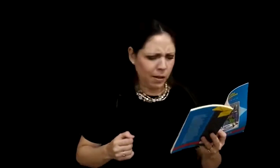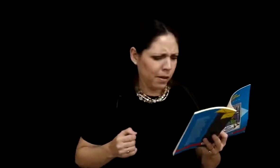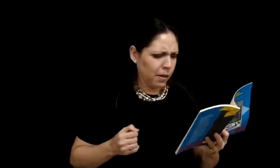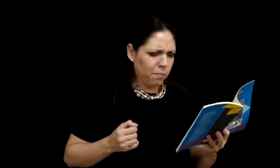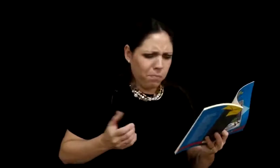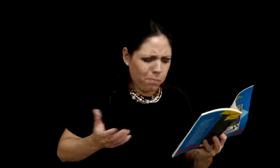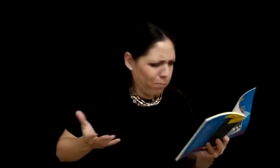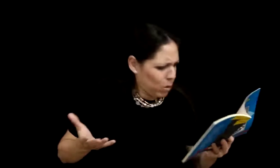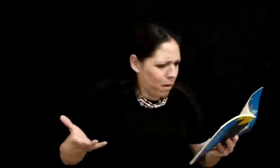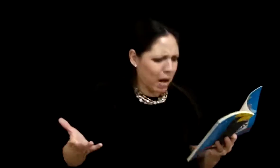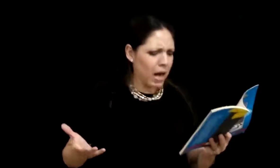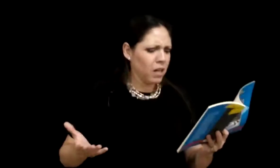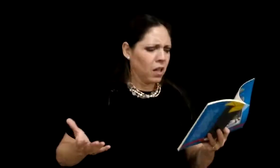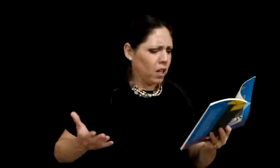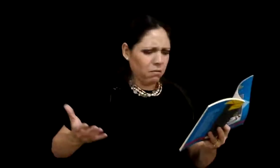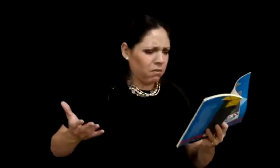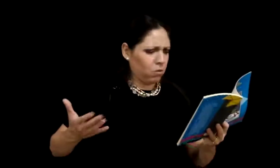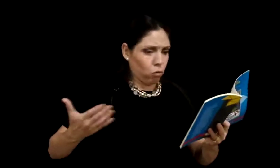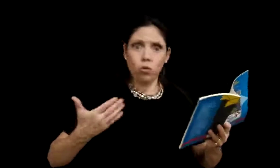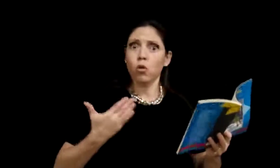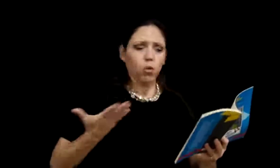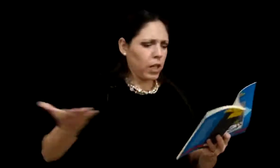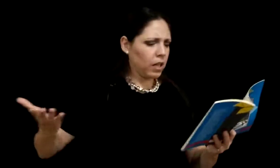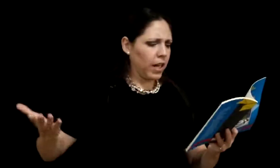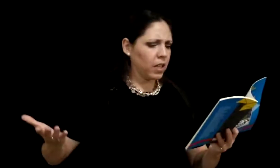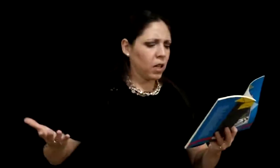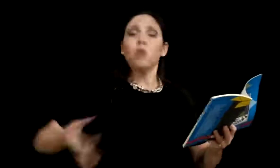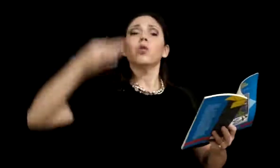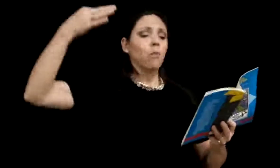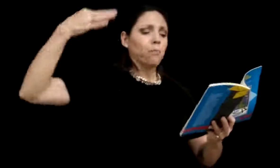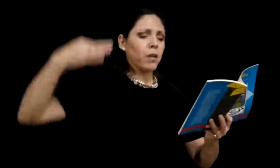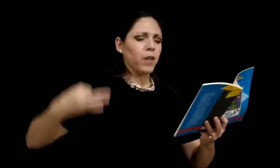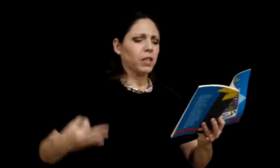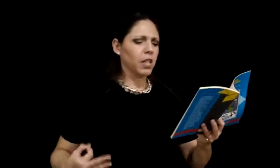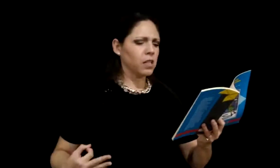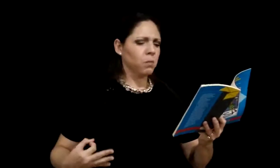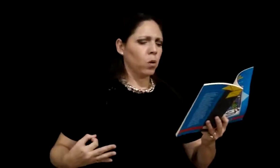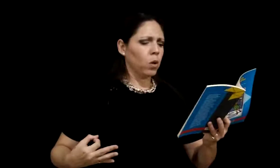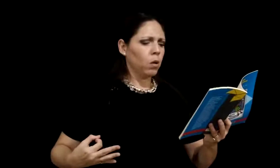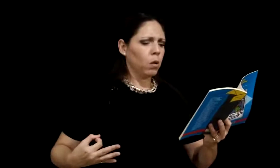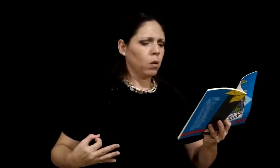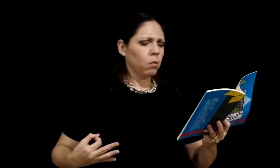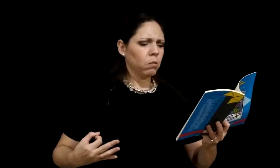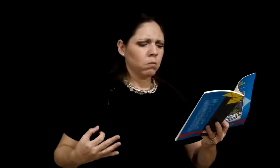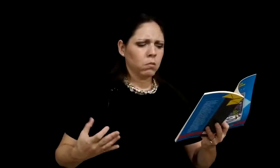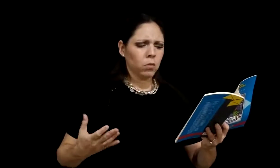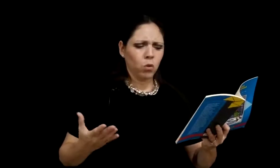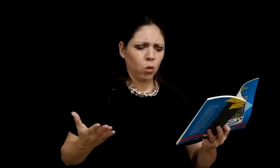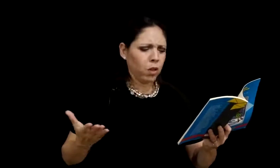Pero mamá, yo soy el rey, don perfectísimo. No